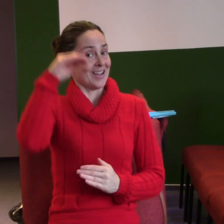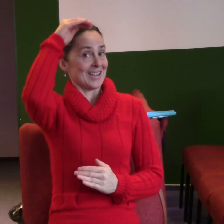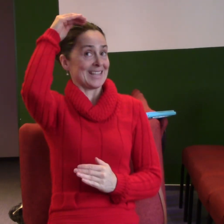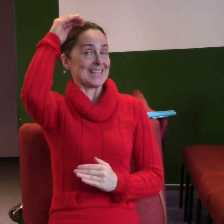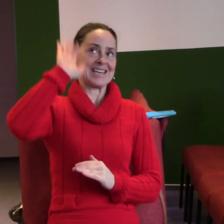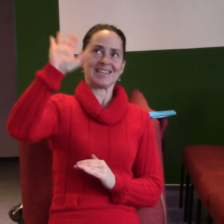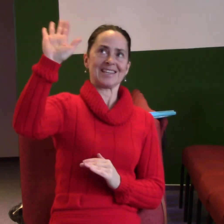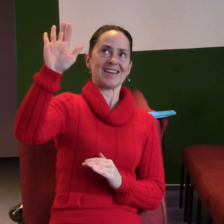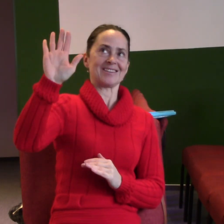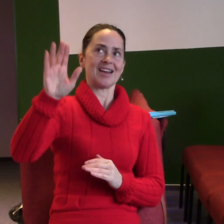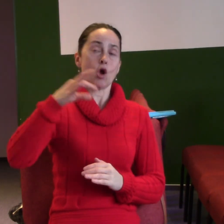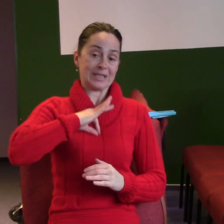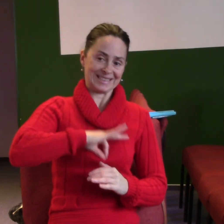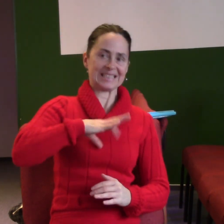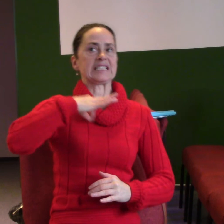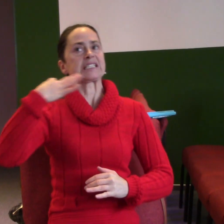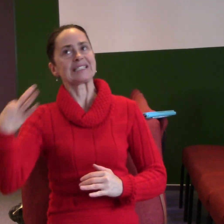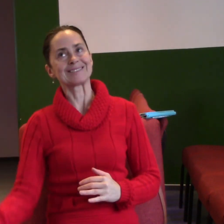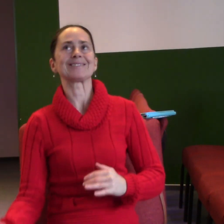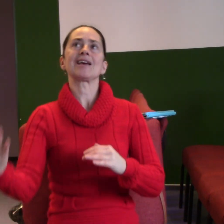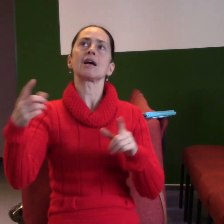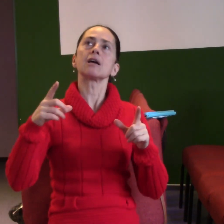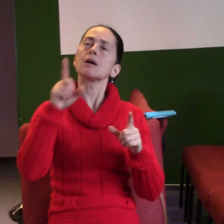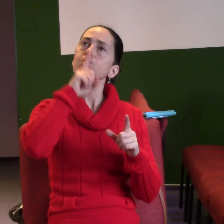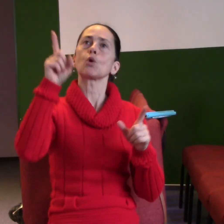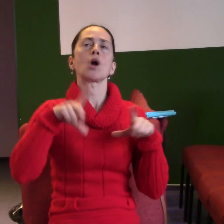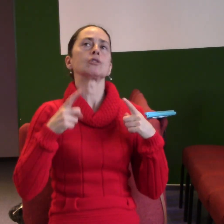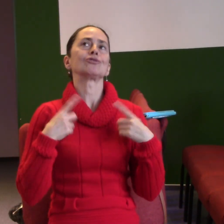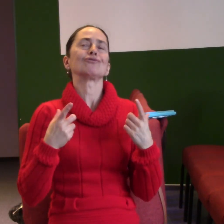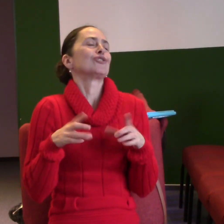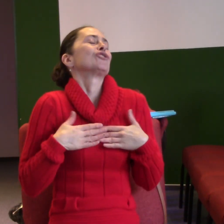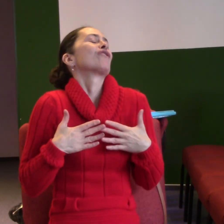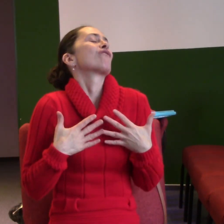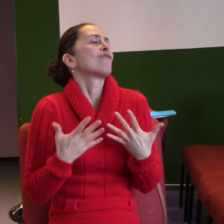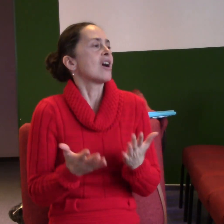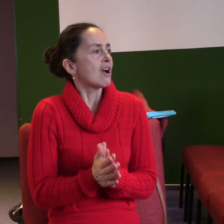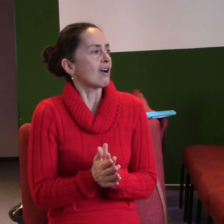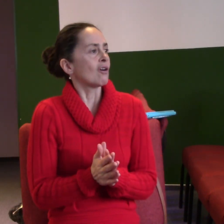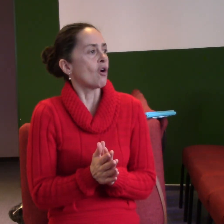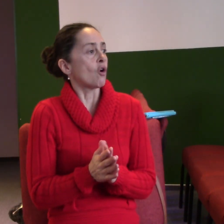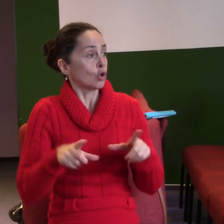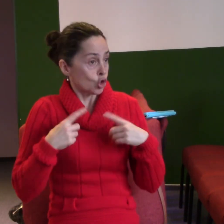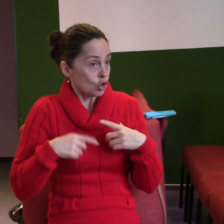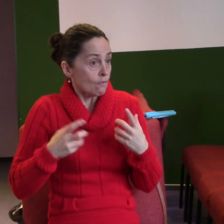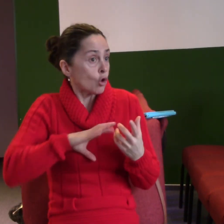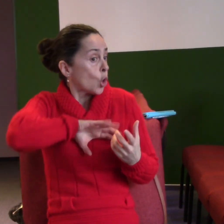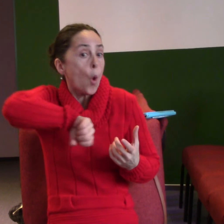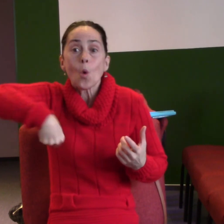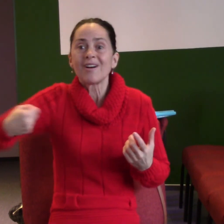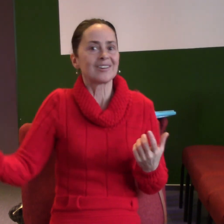živého Boha. A jako dědictví ti byl dán věčný život, který už ti nikdo nemůže ukrást. A tady na téhle zemi tvůj táta